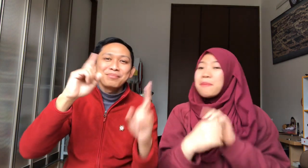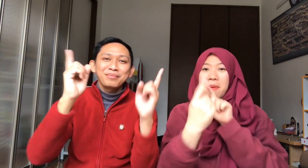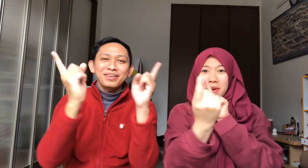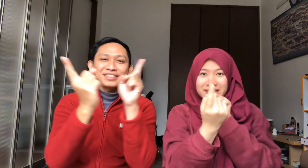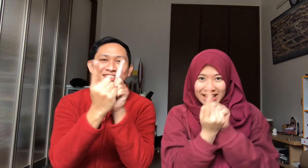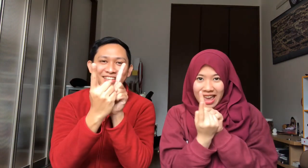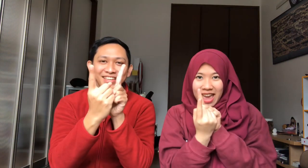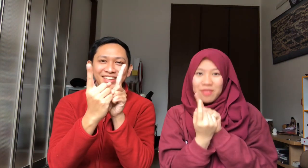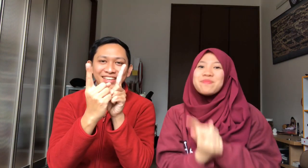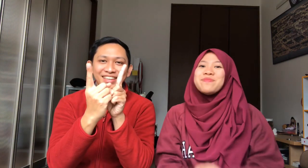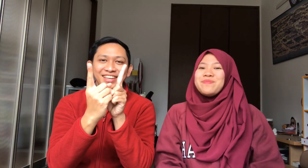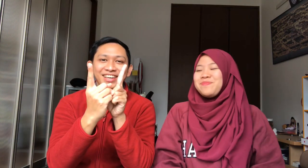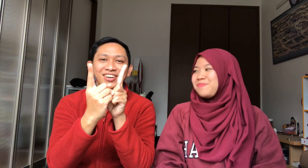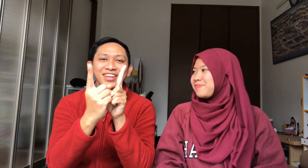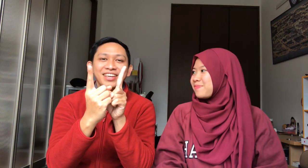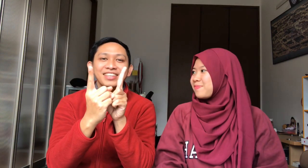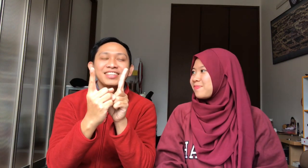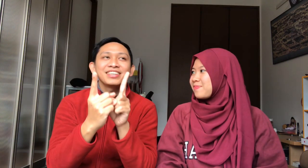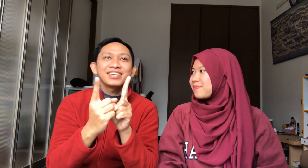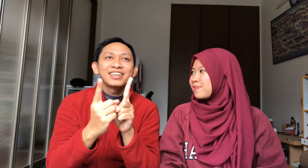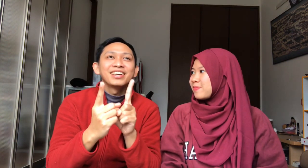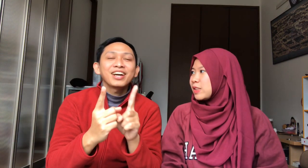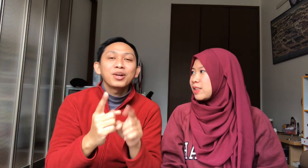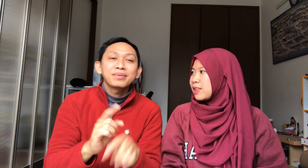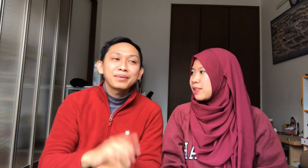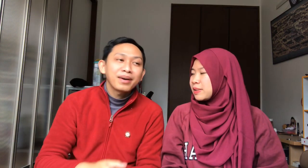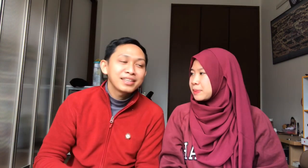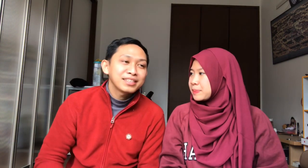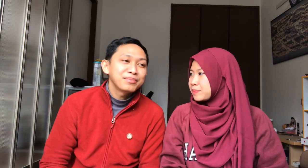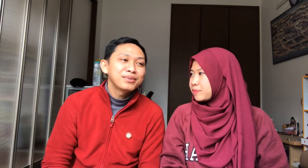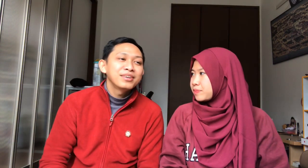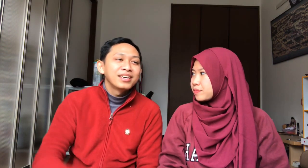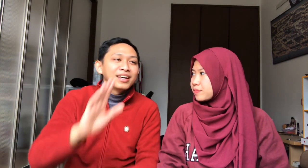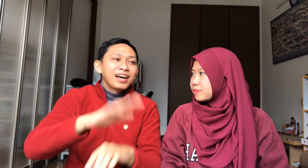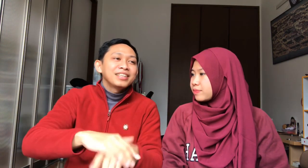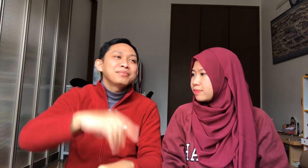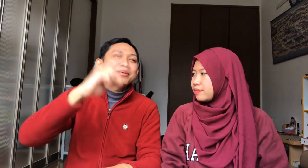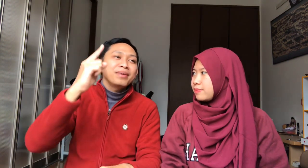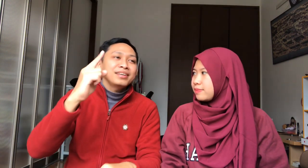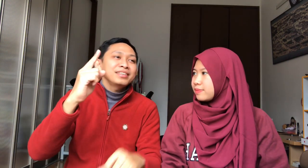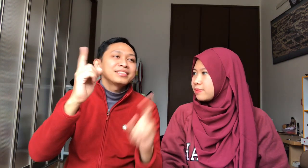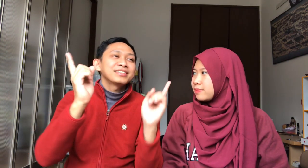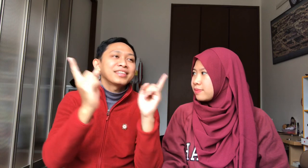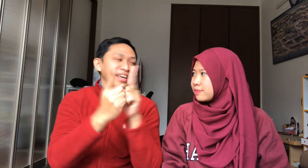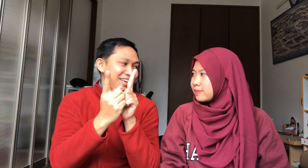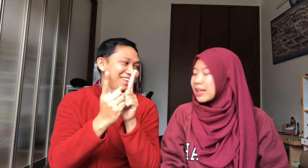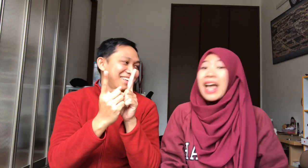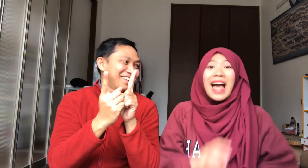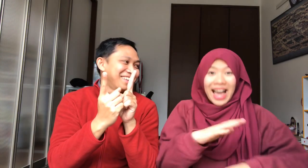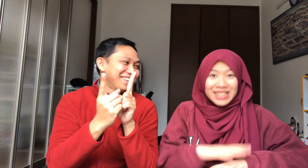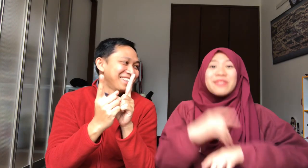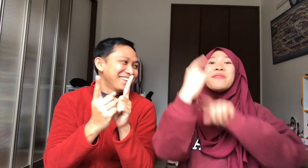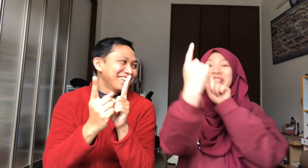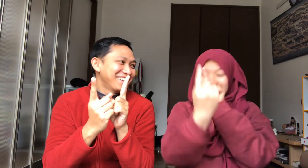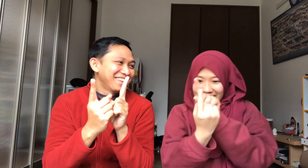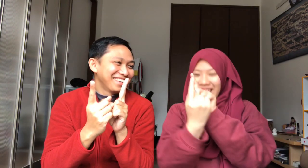Hajimemaste Hajimemaste Jadi Kalau pertama kali ketemu Hajimemaste Hajimemaste